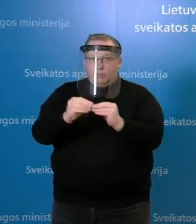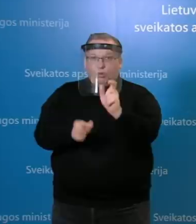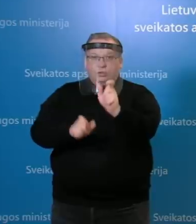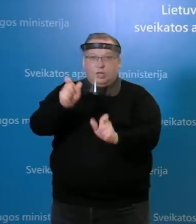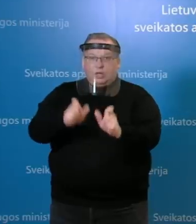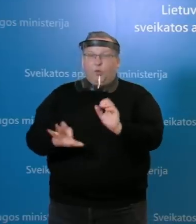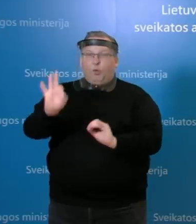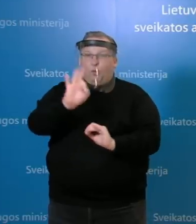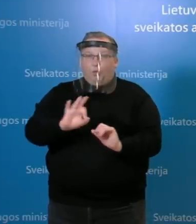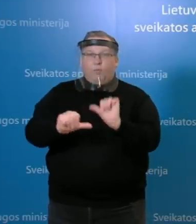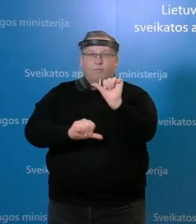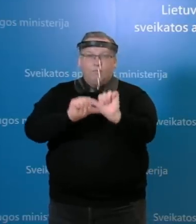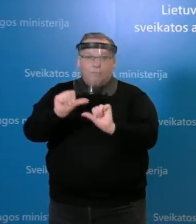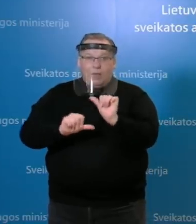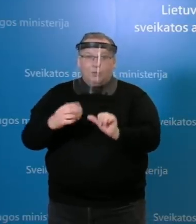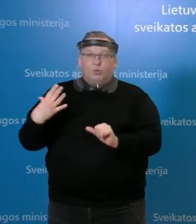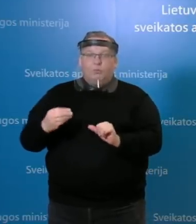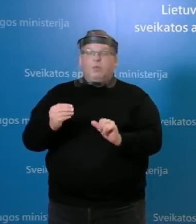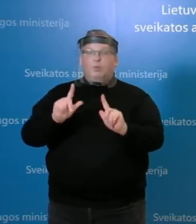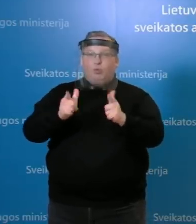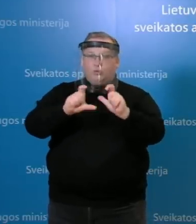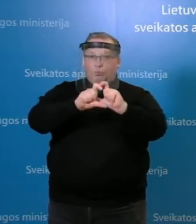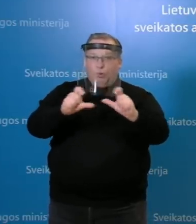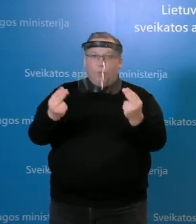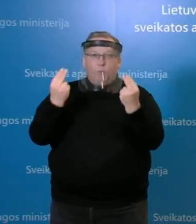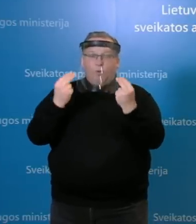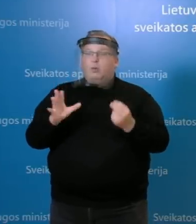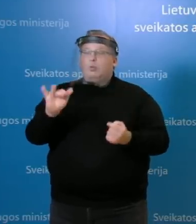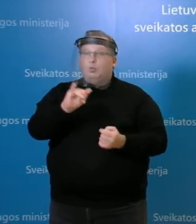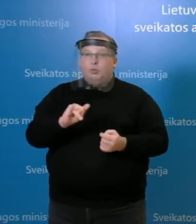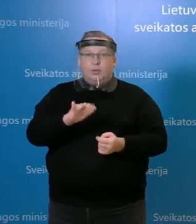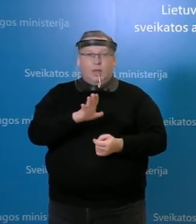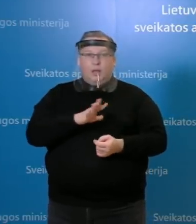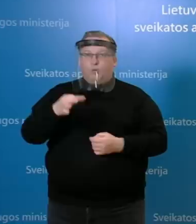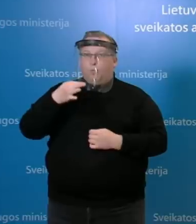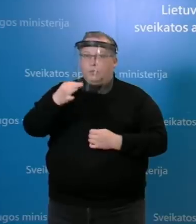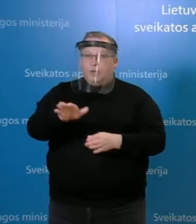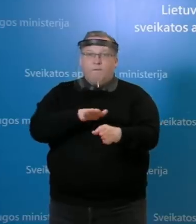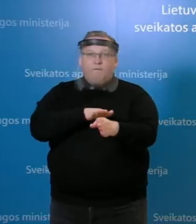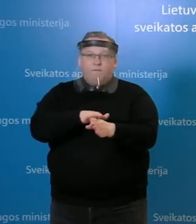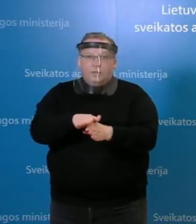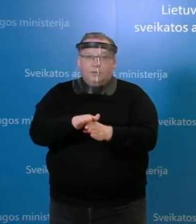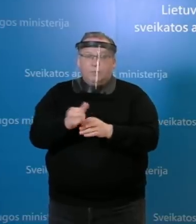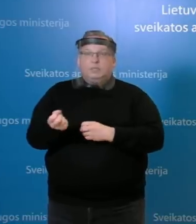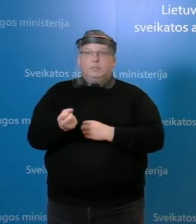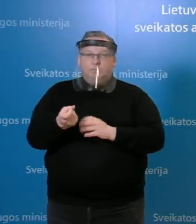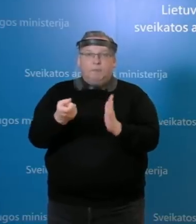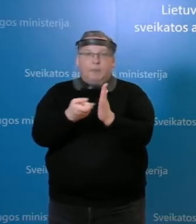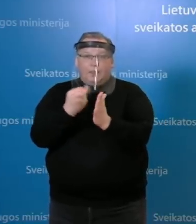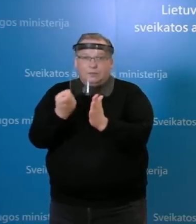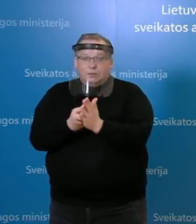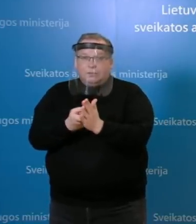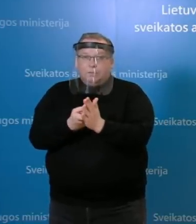amžiaus ir konkrečiai, kuriuose mokyklose aš esu, nes mokosi tikrai negaliu pasakyti kol kas, dėl to, kad vykdomas išaiškinimas, bet iš tikrųjų,